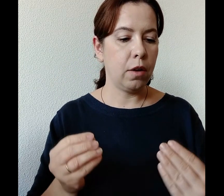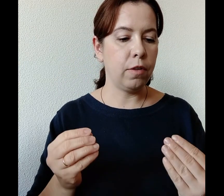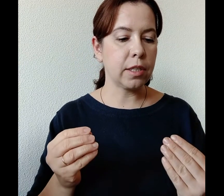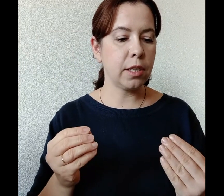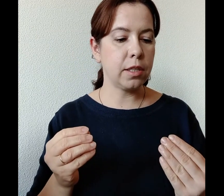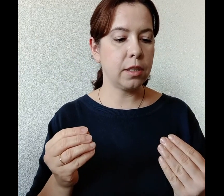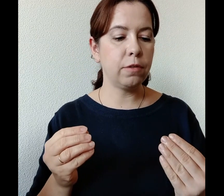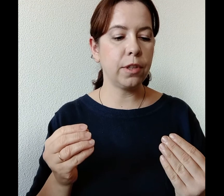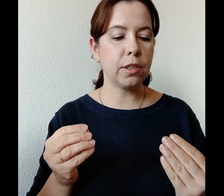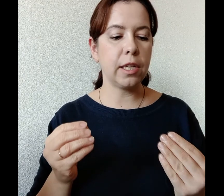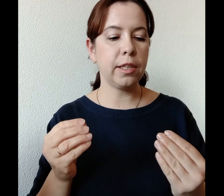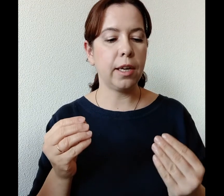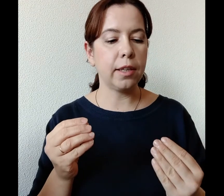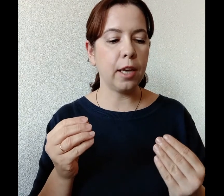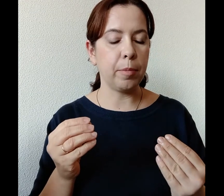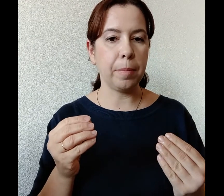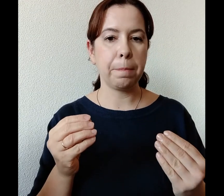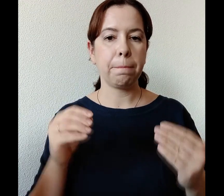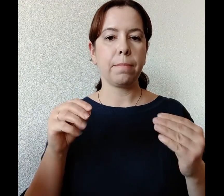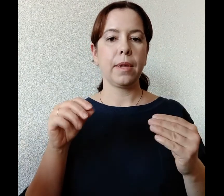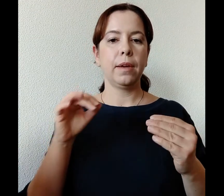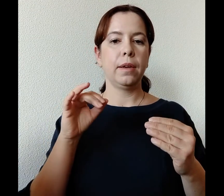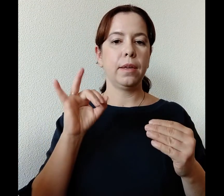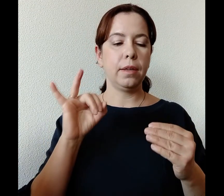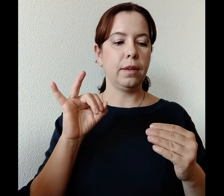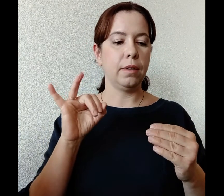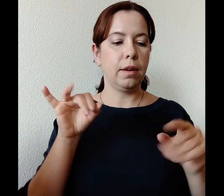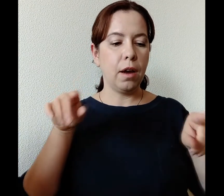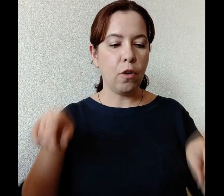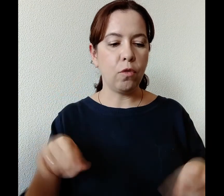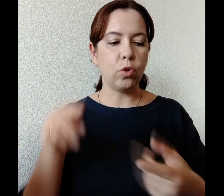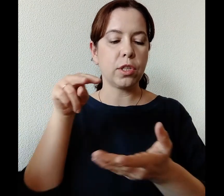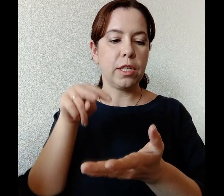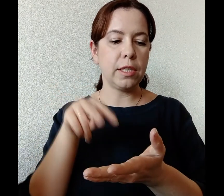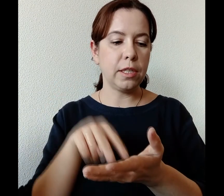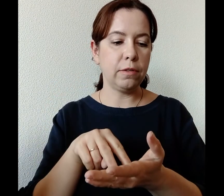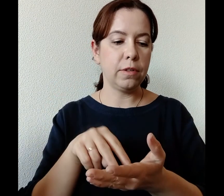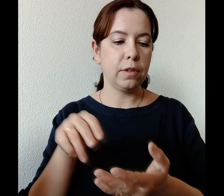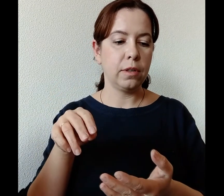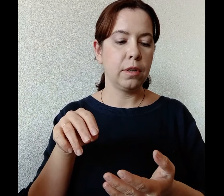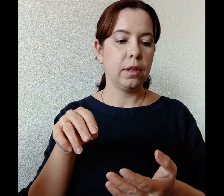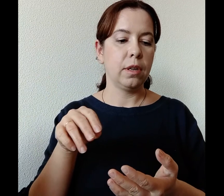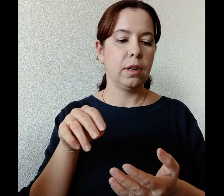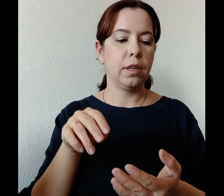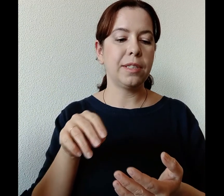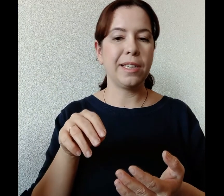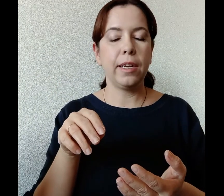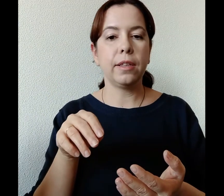воскресив истление Адама и воскресив истление